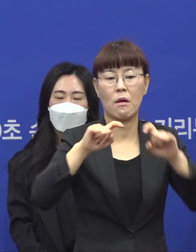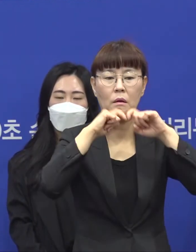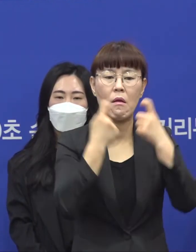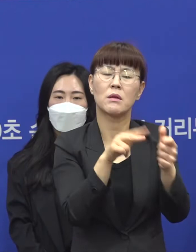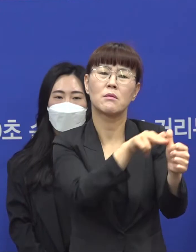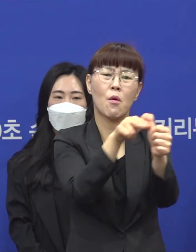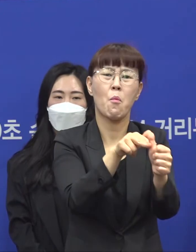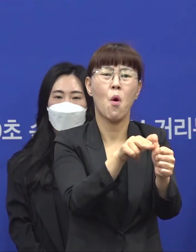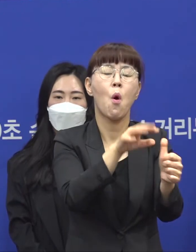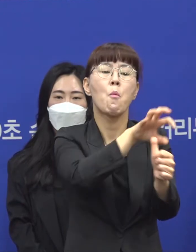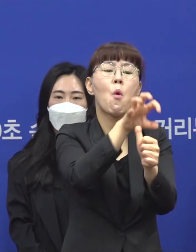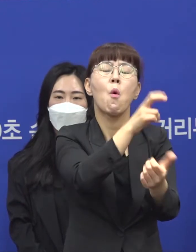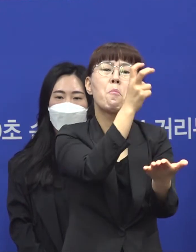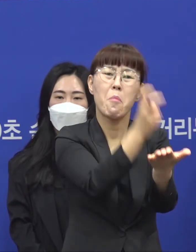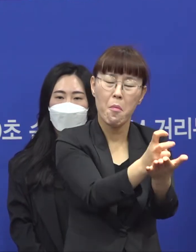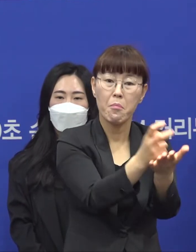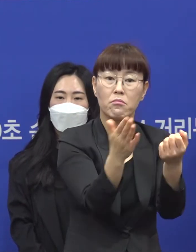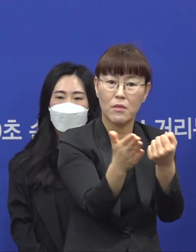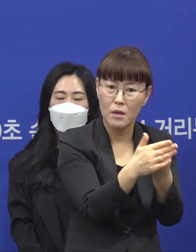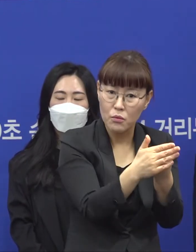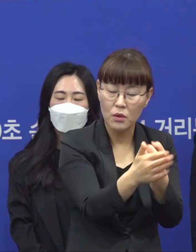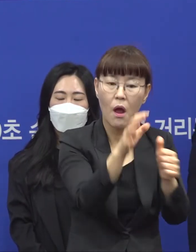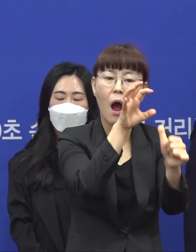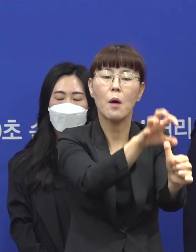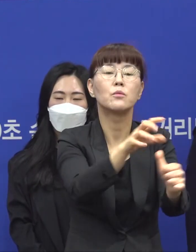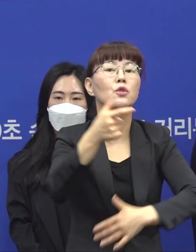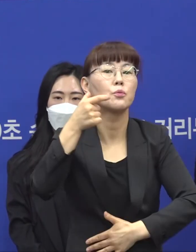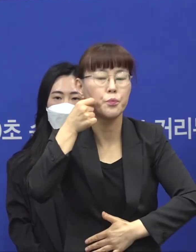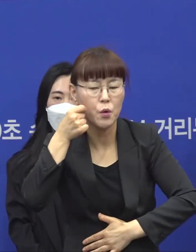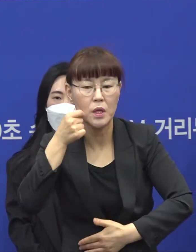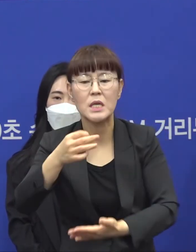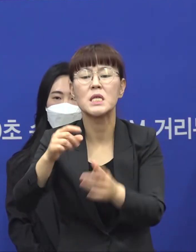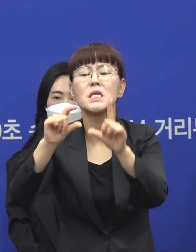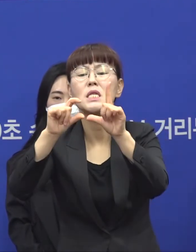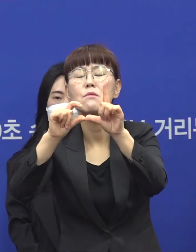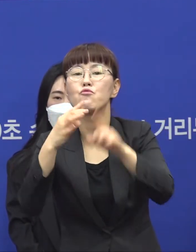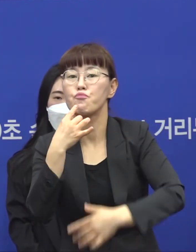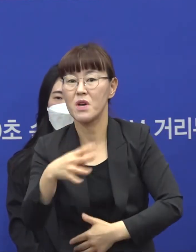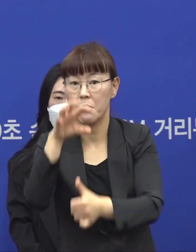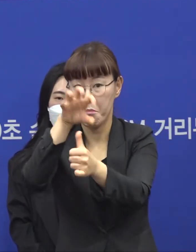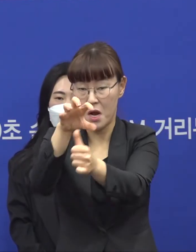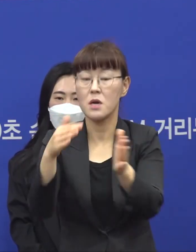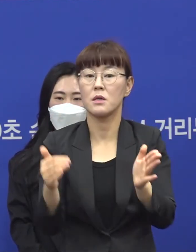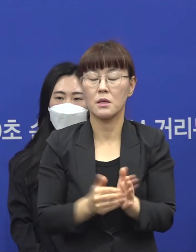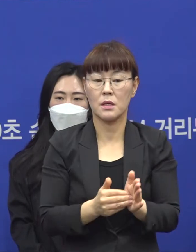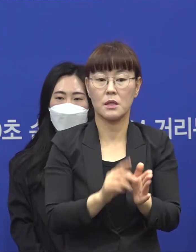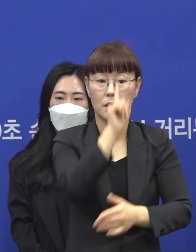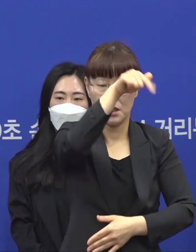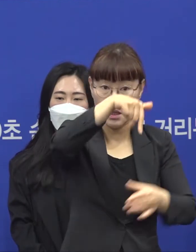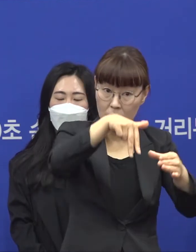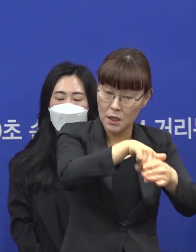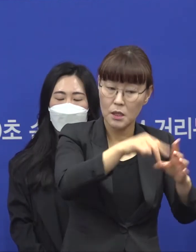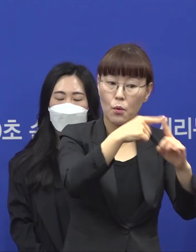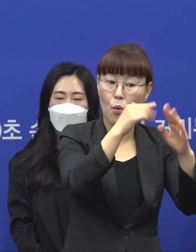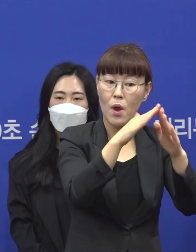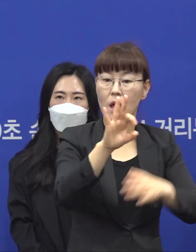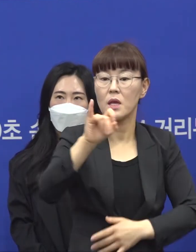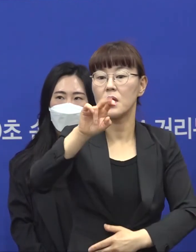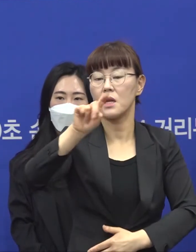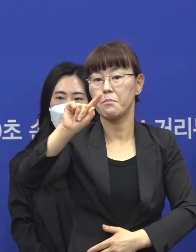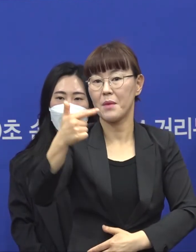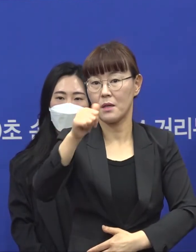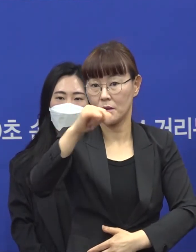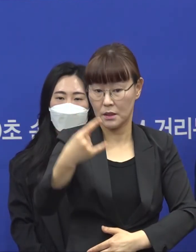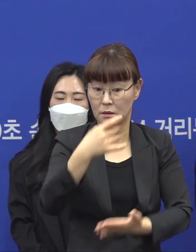때문에 그래서 우선은 일부 금액에 대해서 감유를 집행했습니다. 향후에 신천지 예수교회와 이만희에 대한 추가